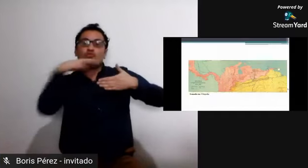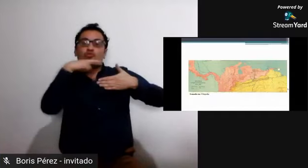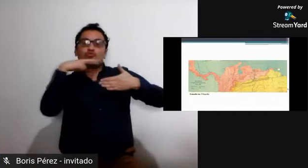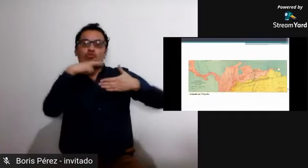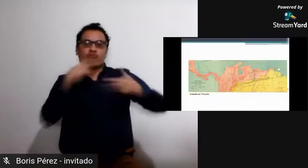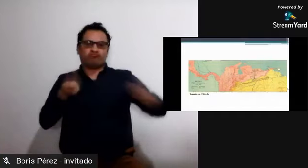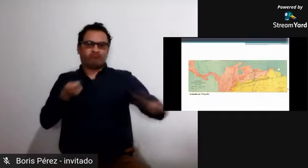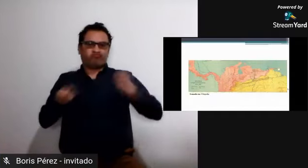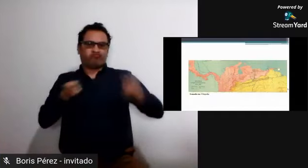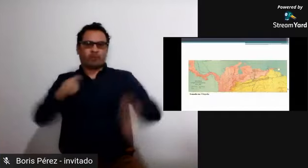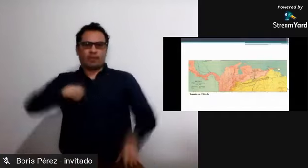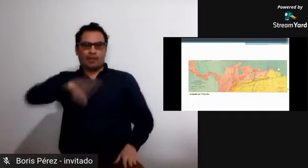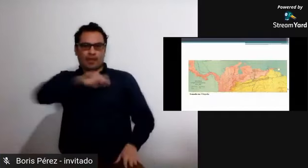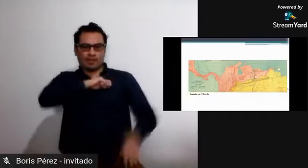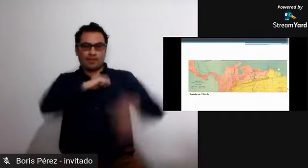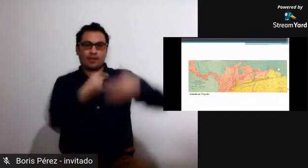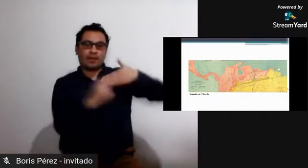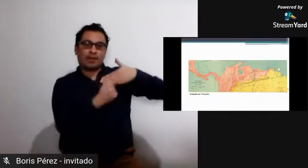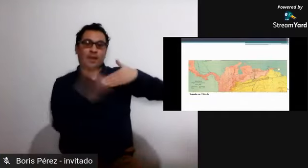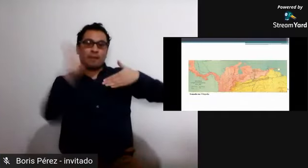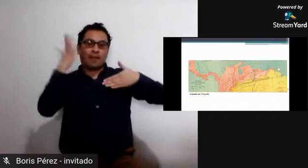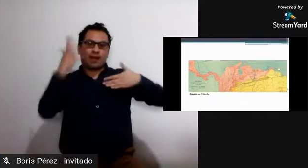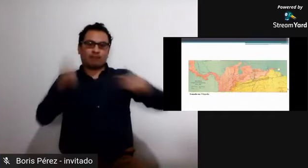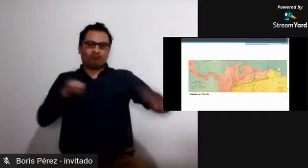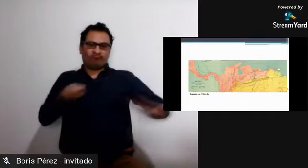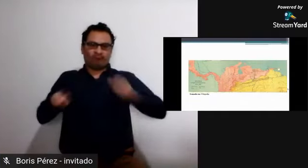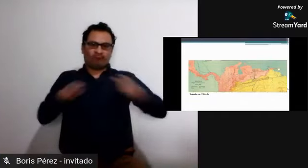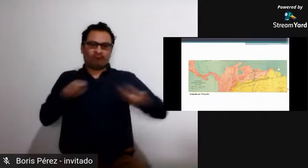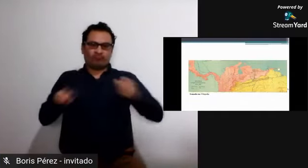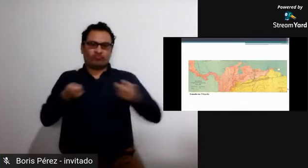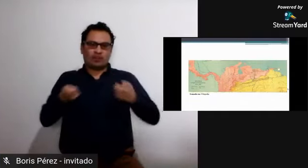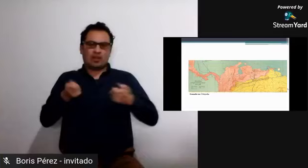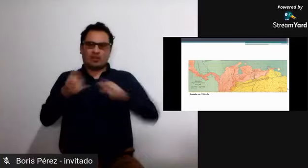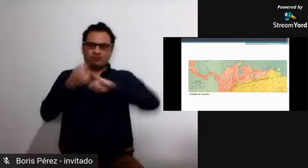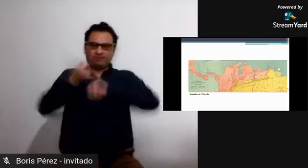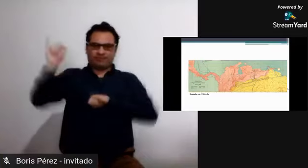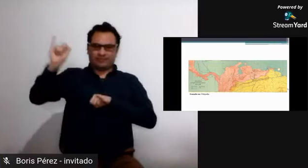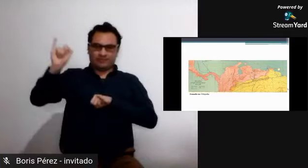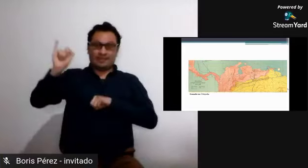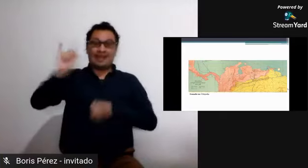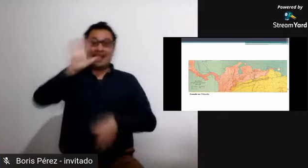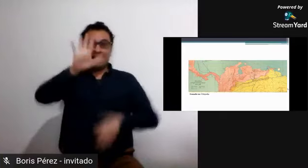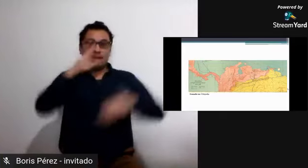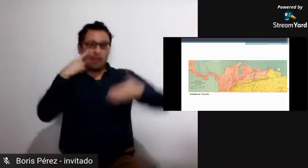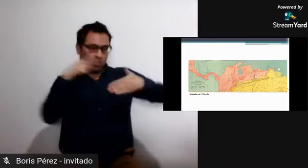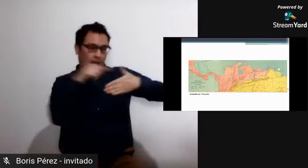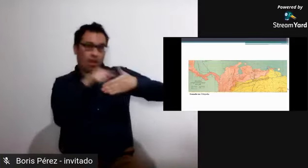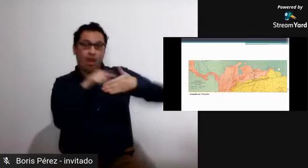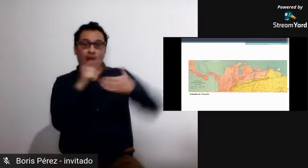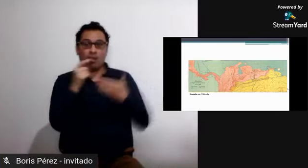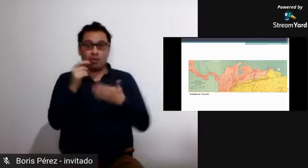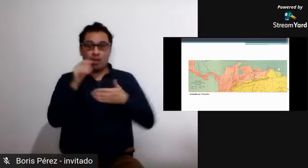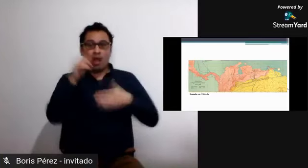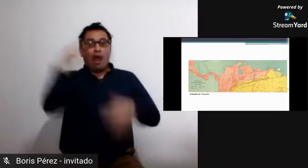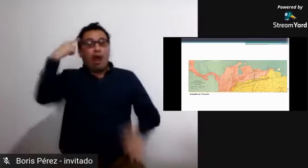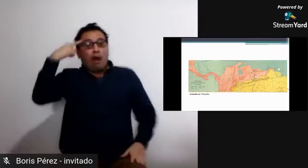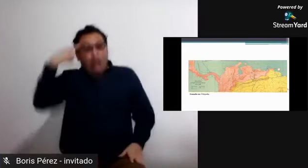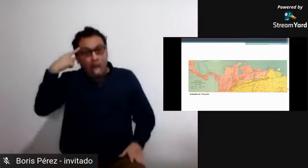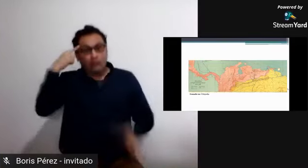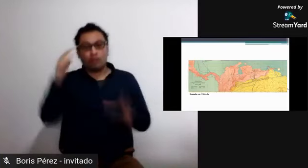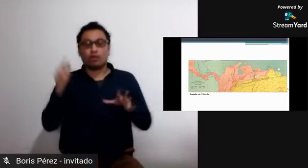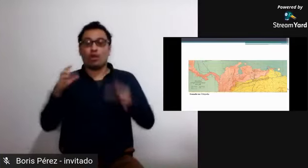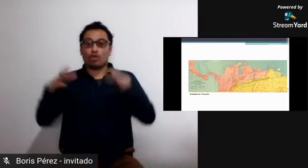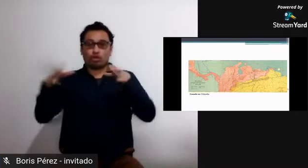Entonces, como vemos en este mapa, todo lo que está asombrado de color rojo, era lo que estaba siendo